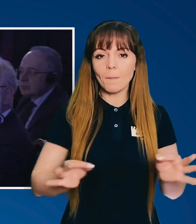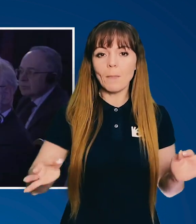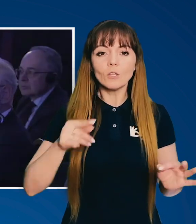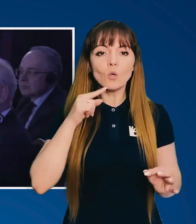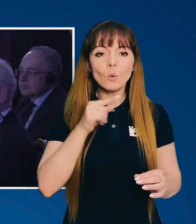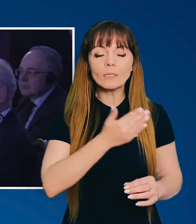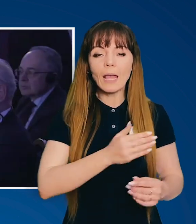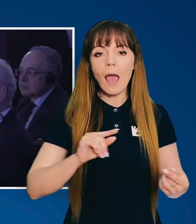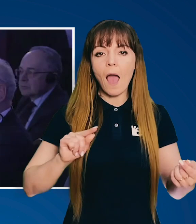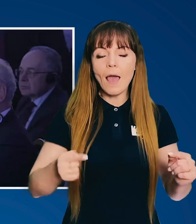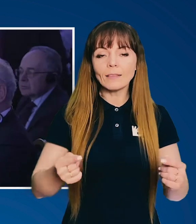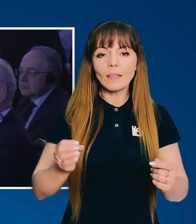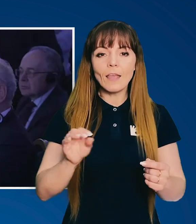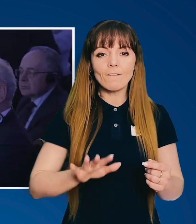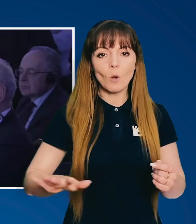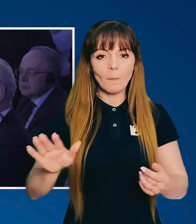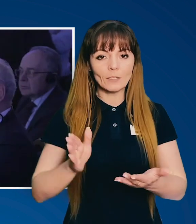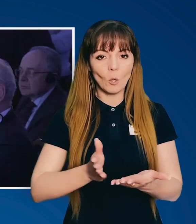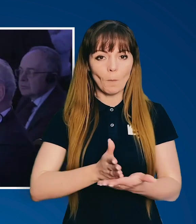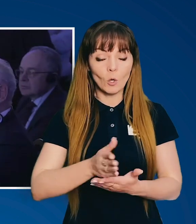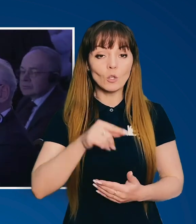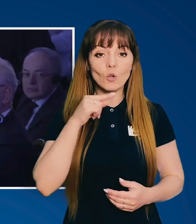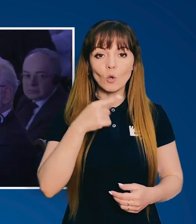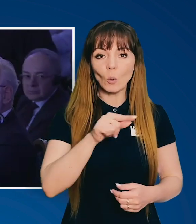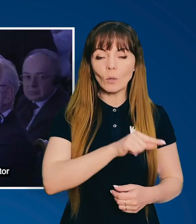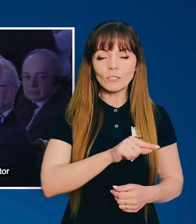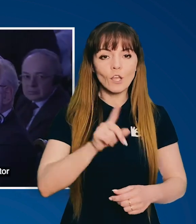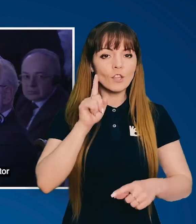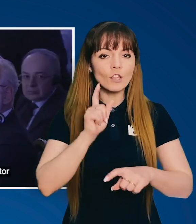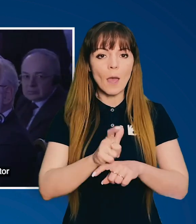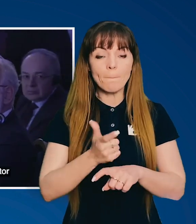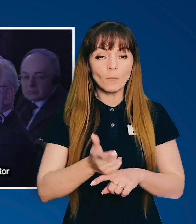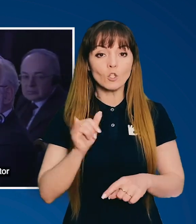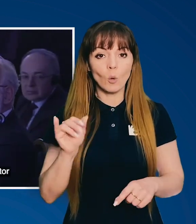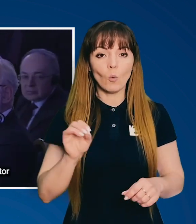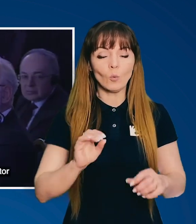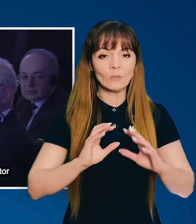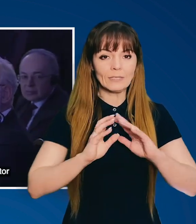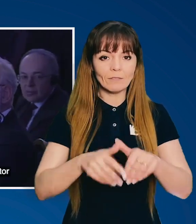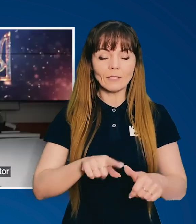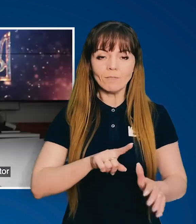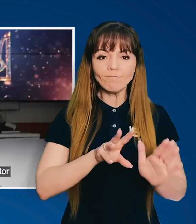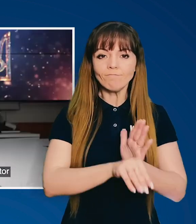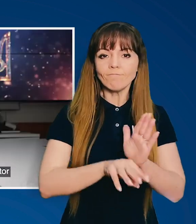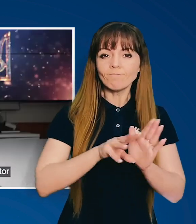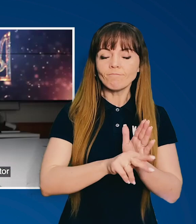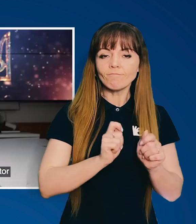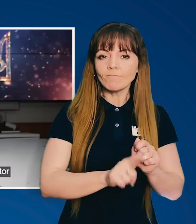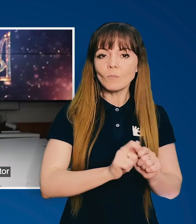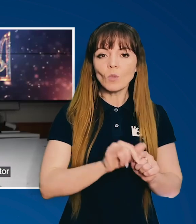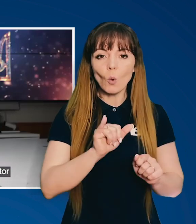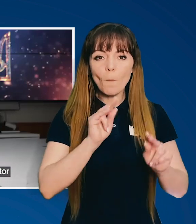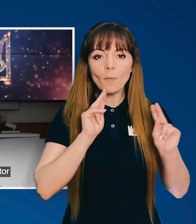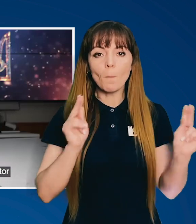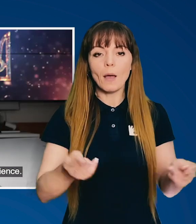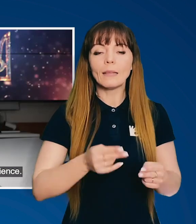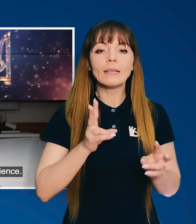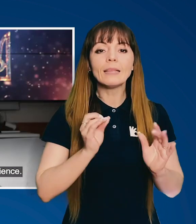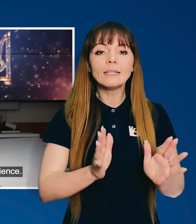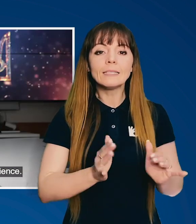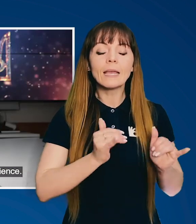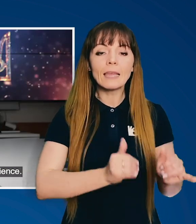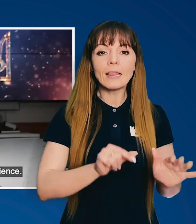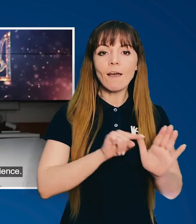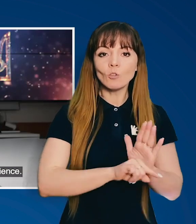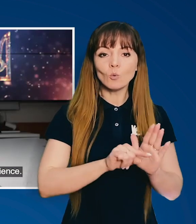один елемент російської антиєвропейської політики. Росія, чи не найбільше в світі, вкладається у пропаганду. І